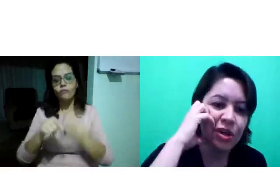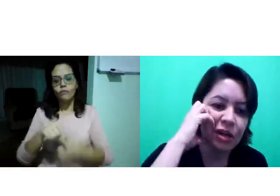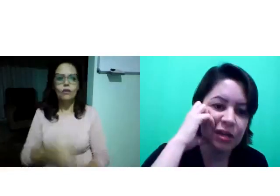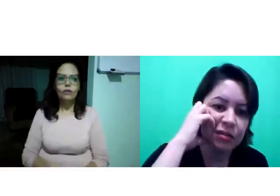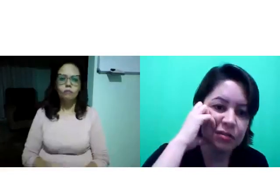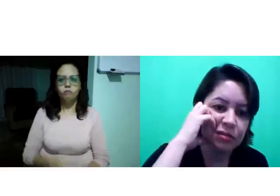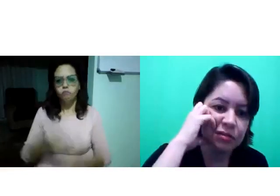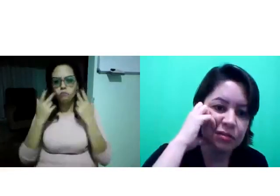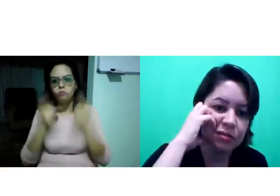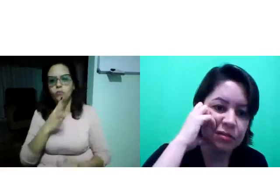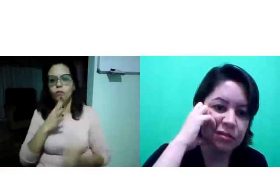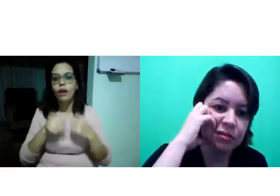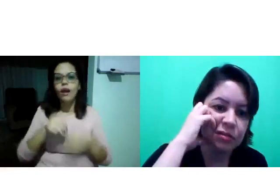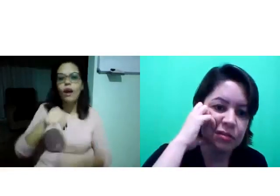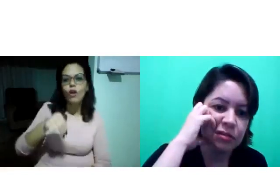Mandioca.